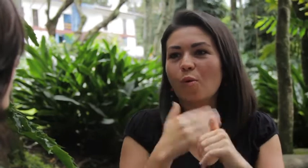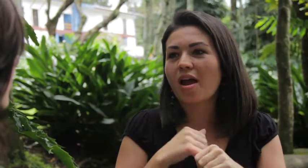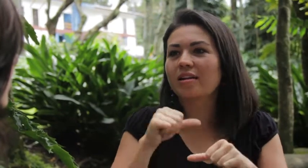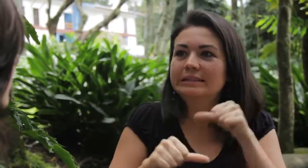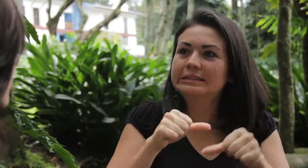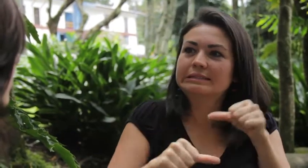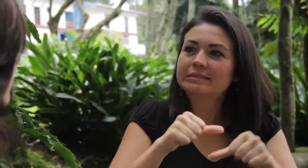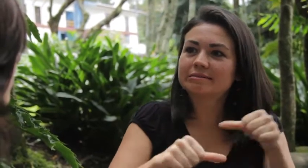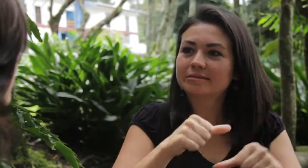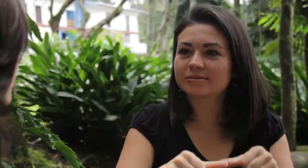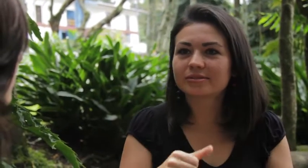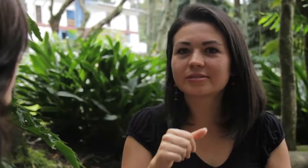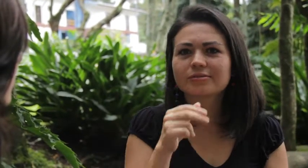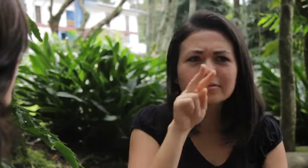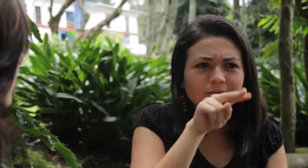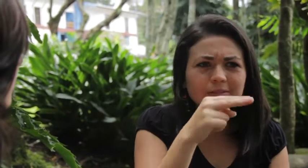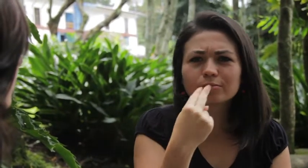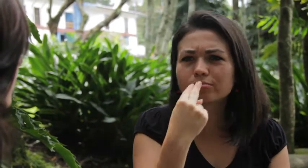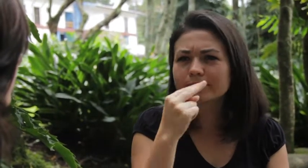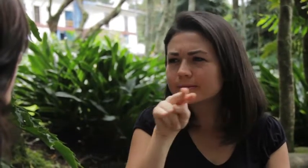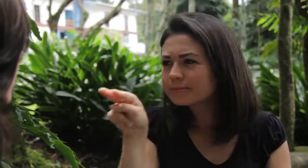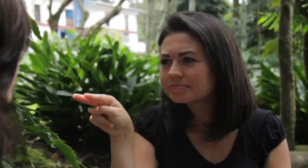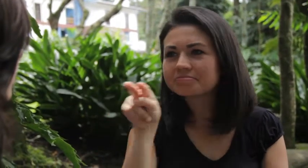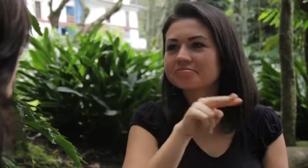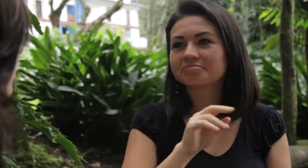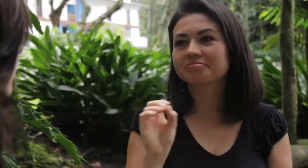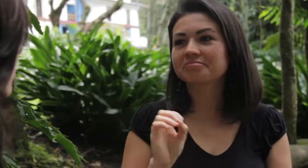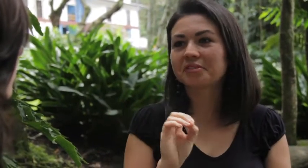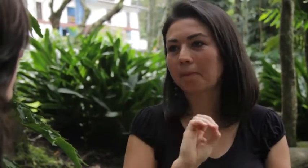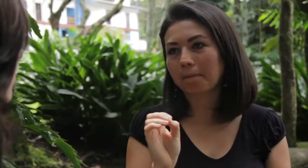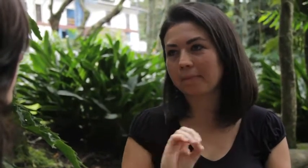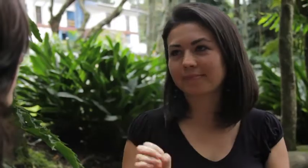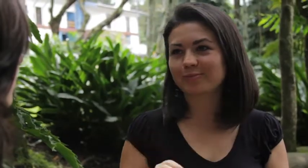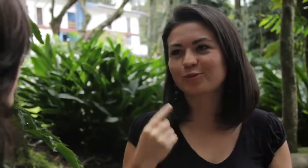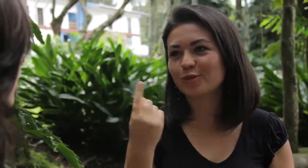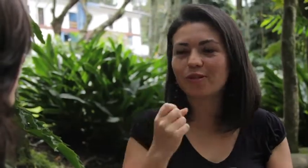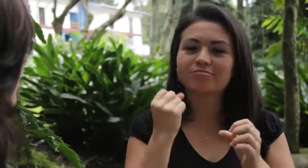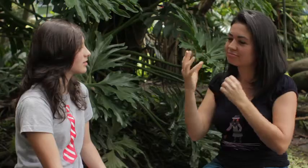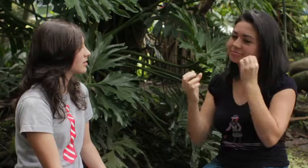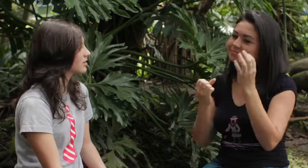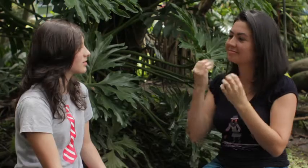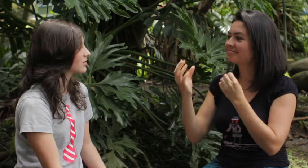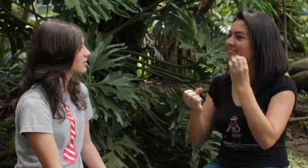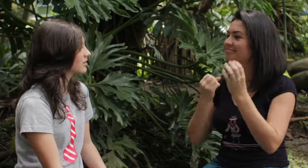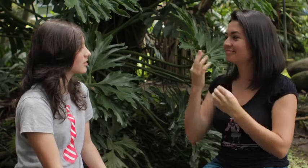Porque no hay que estar luchando Para tratar de leerles Los labios a las personas Para nada Simplemente me